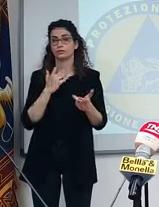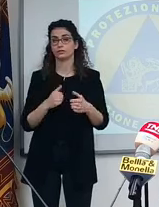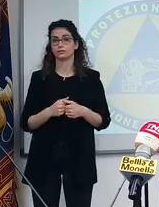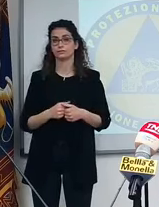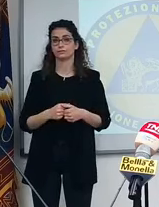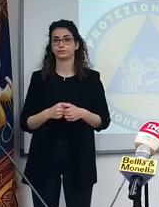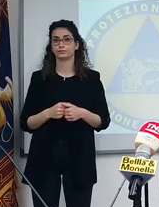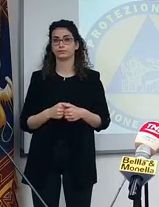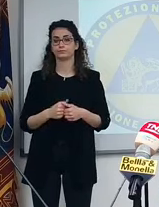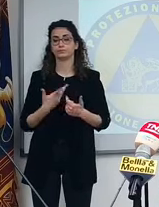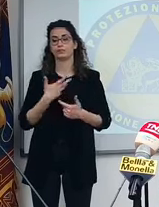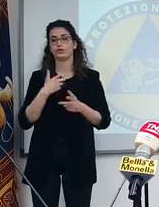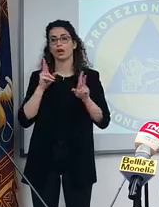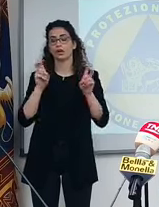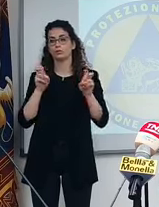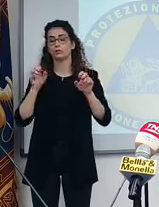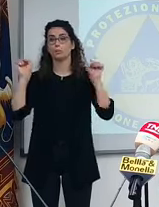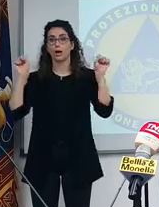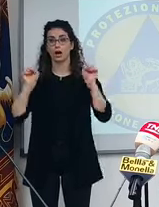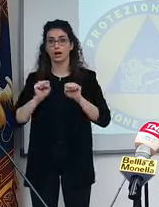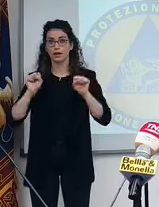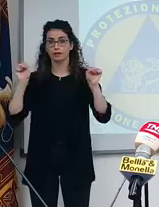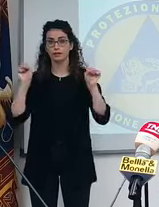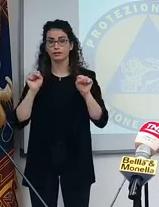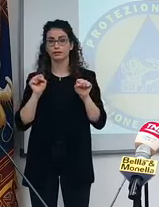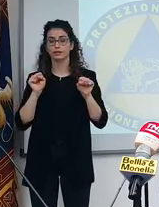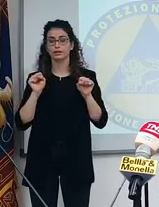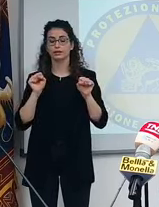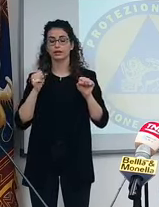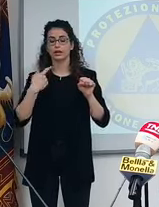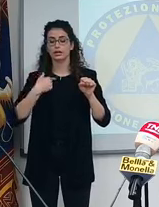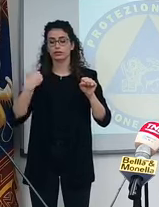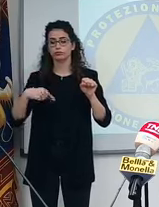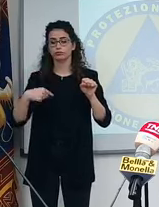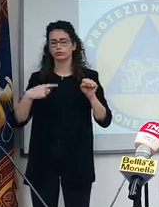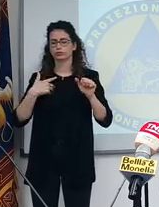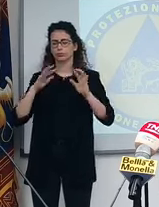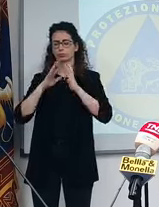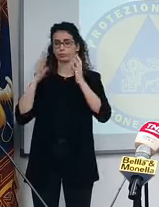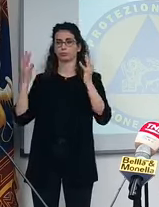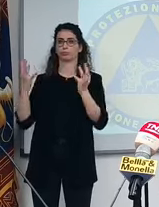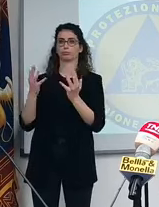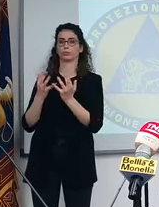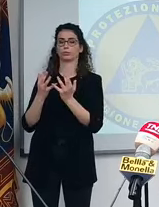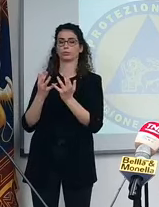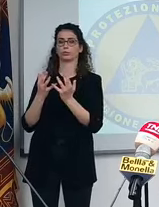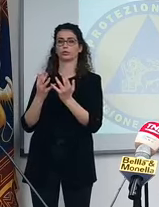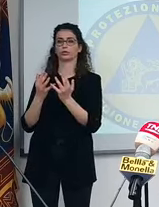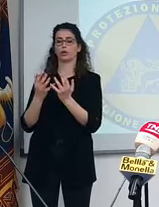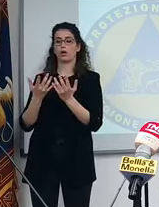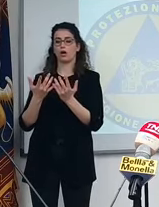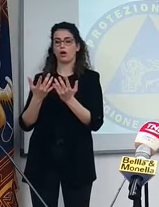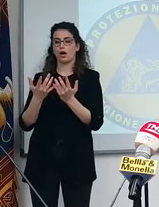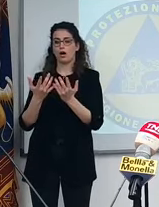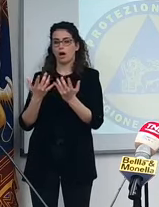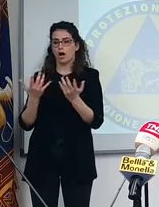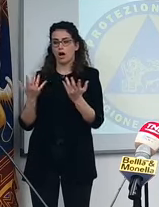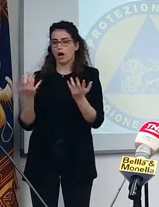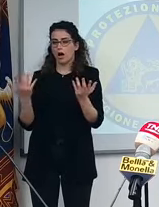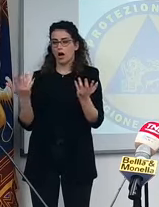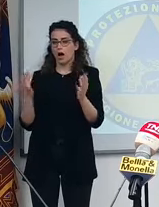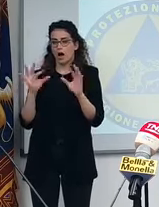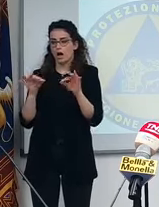E poi c'è il tema, guardate, del palestre, che anche lì è tutto un mondo che non so che fine farà